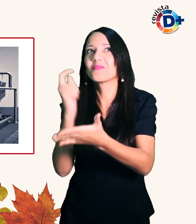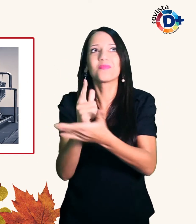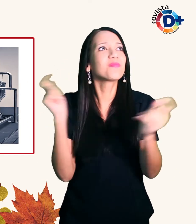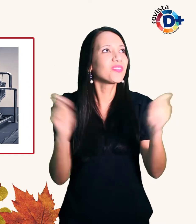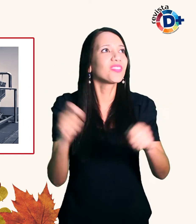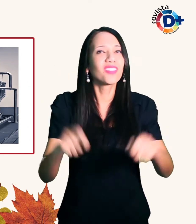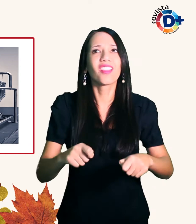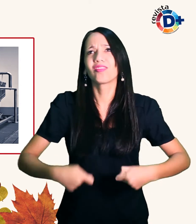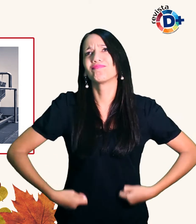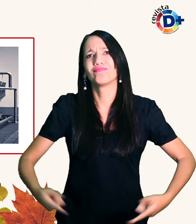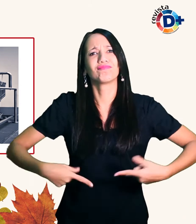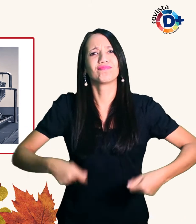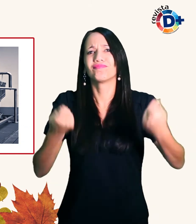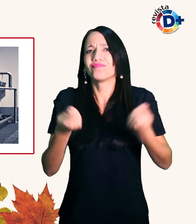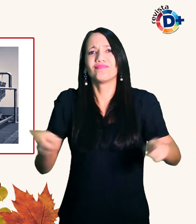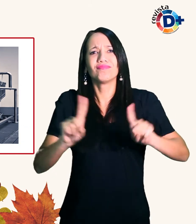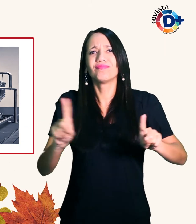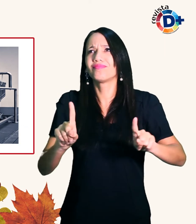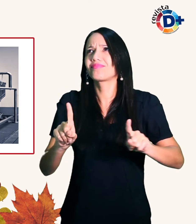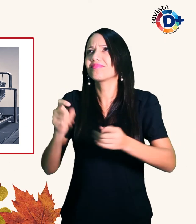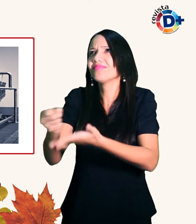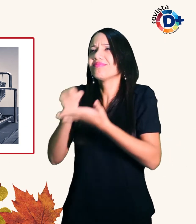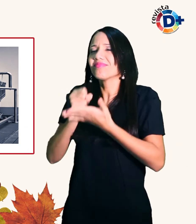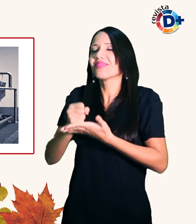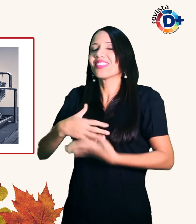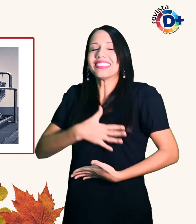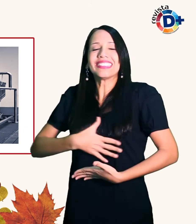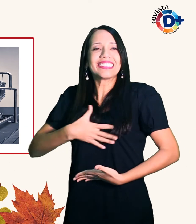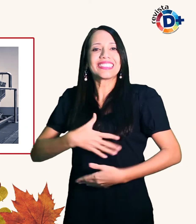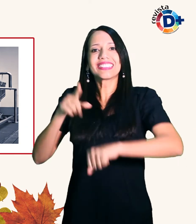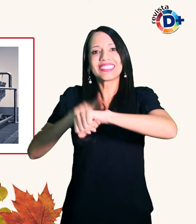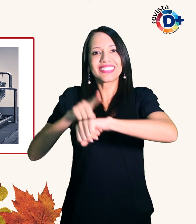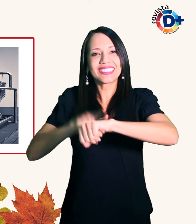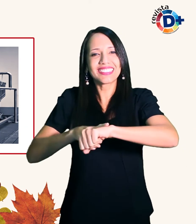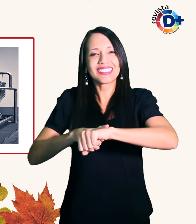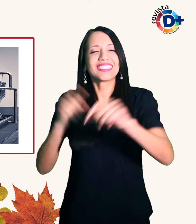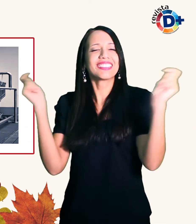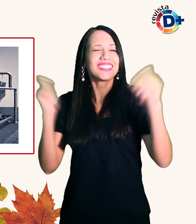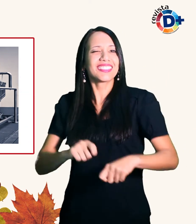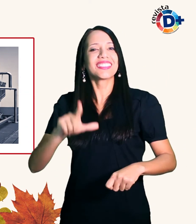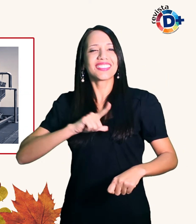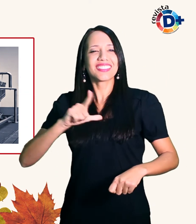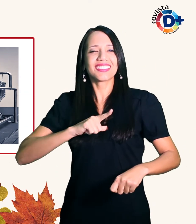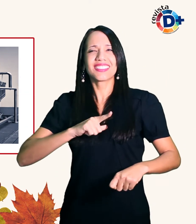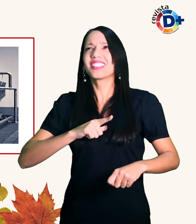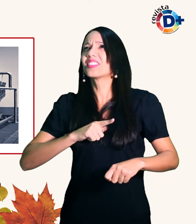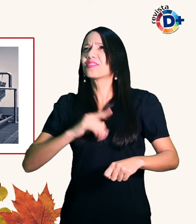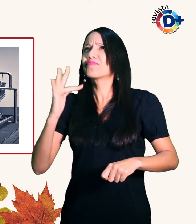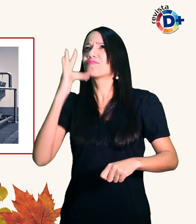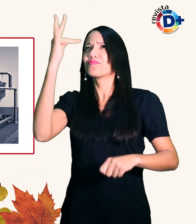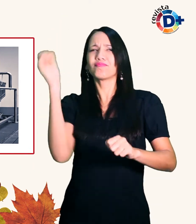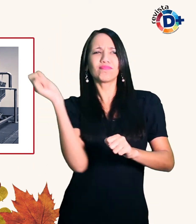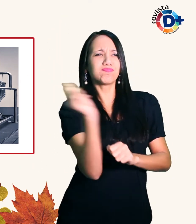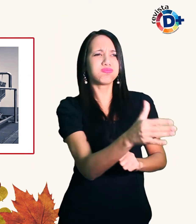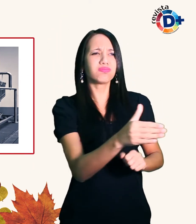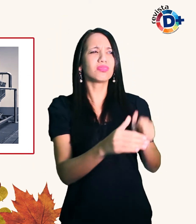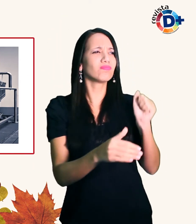gasto que nos satisfaçam de imediato as quais possamos descartar tão logo não nos